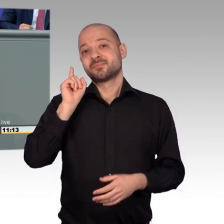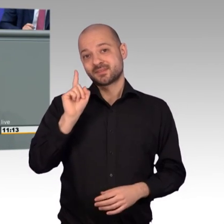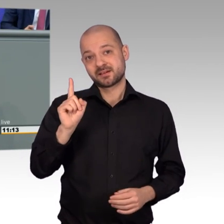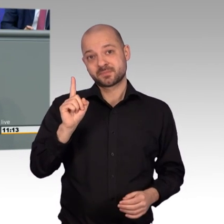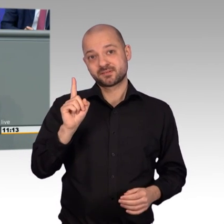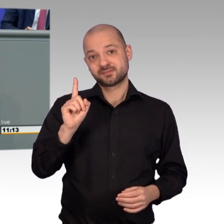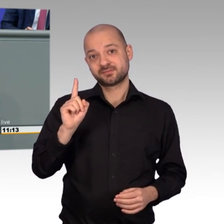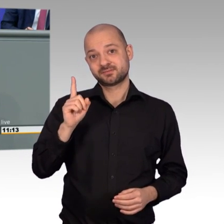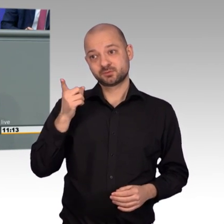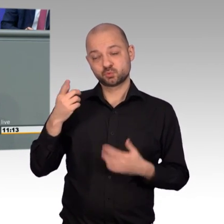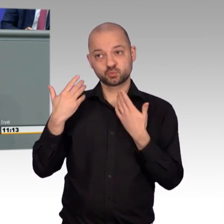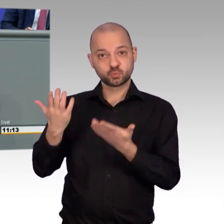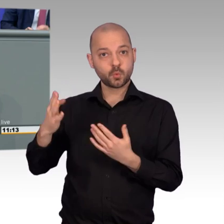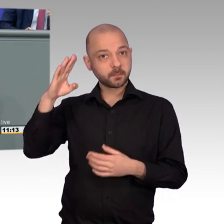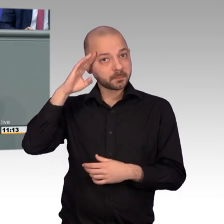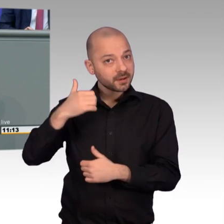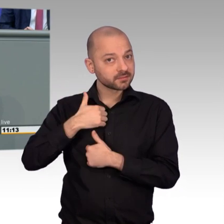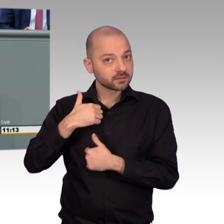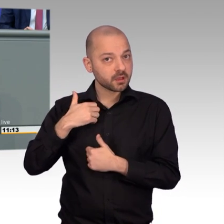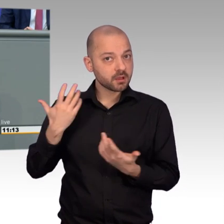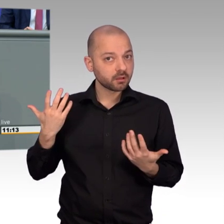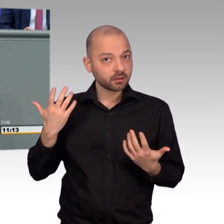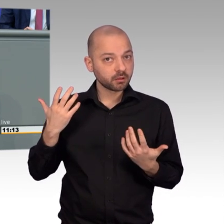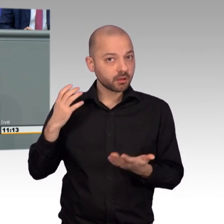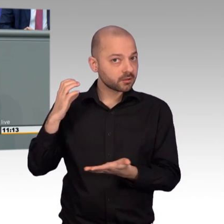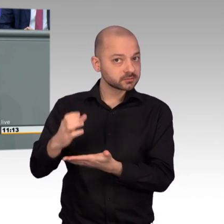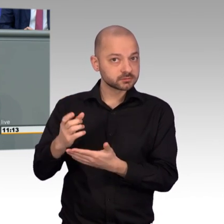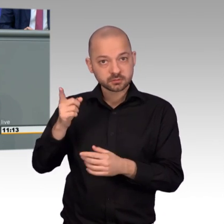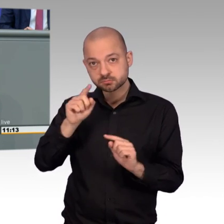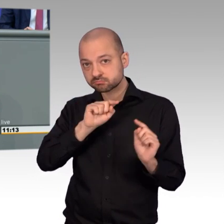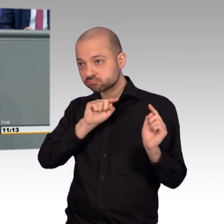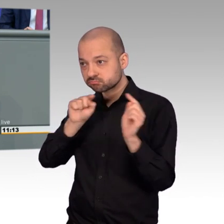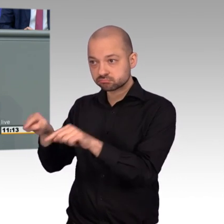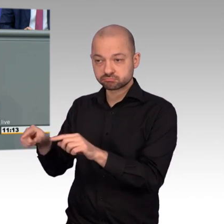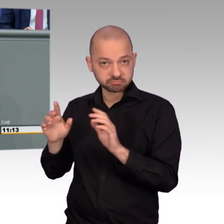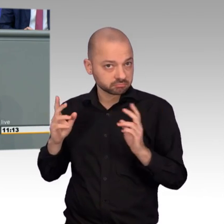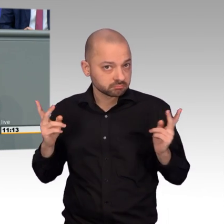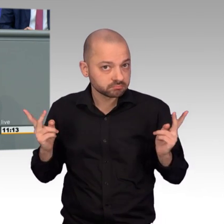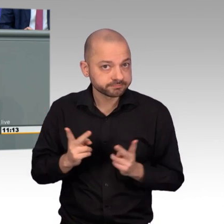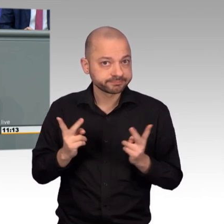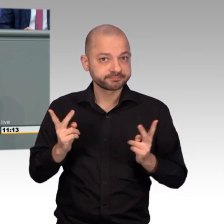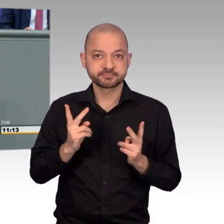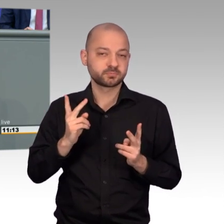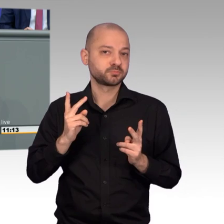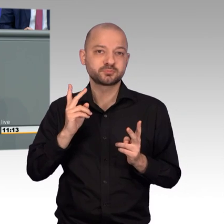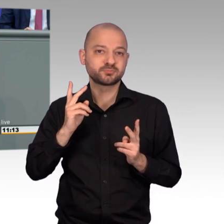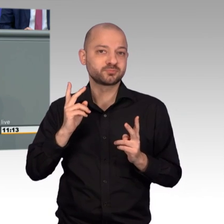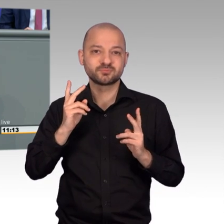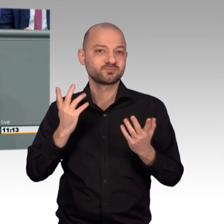Aber ich muss sagen, ein derartiger Militäreinsatz, und damit habe ich begonnen, darf nicht